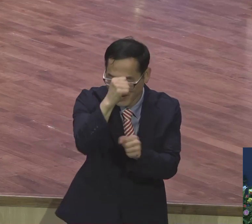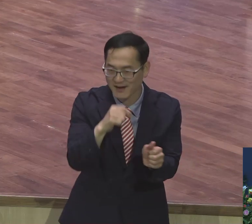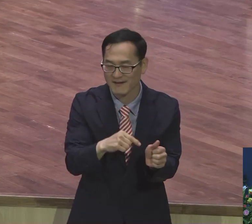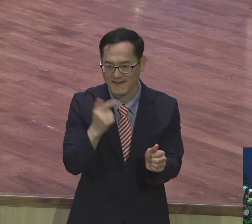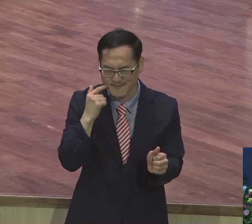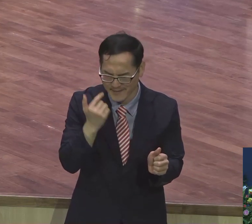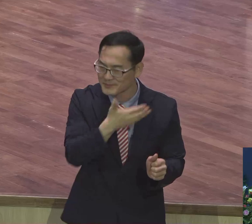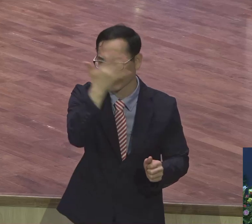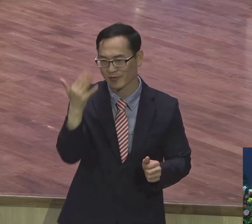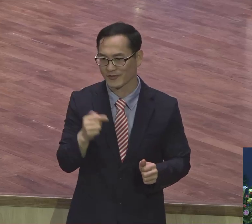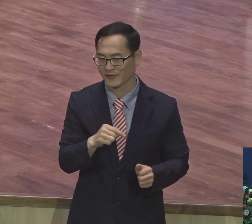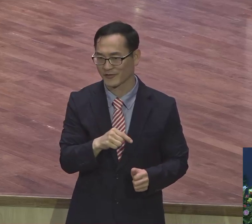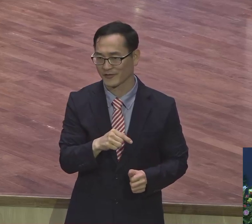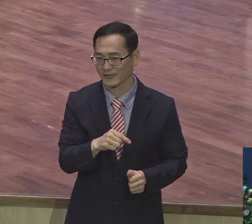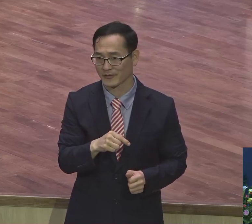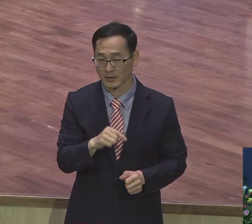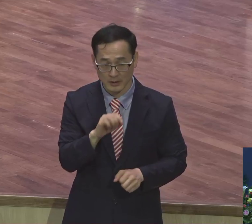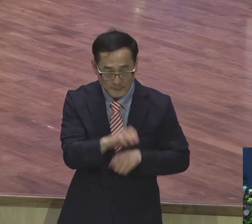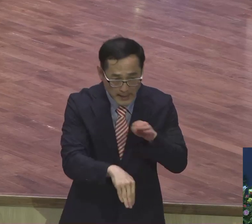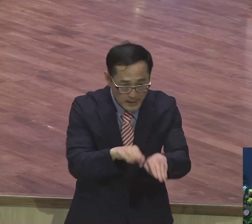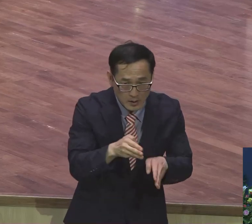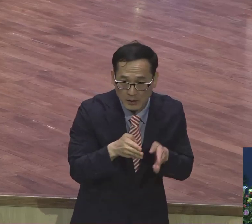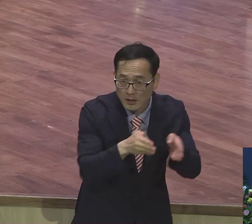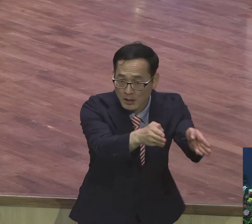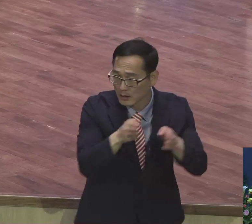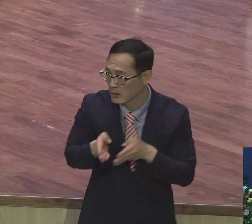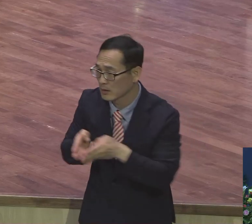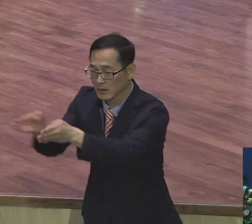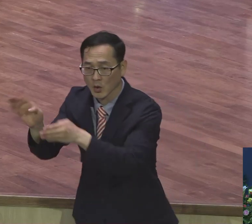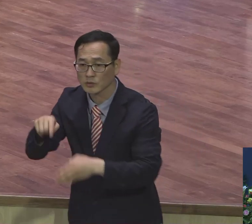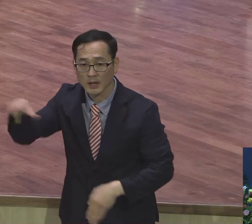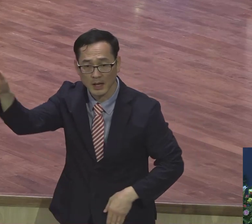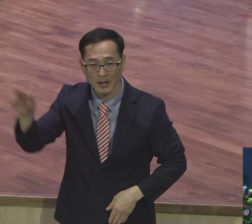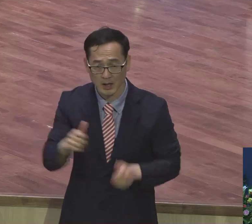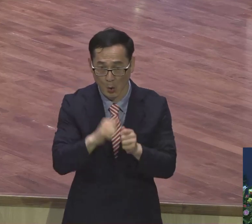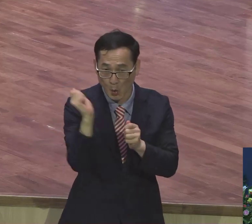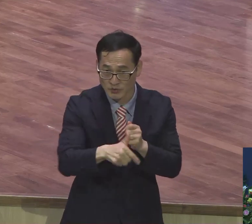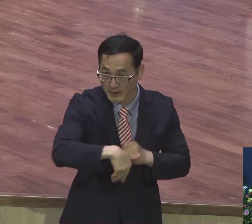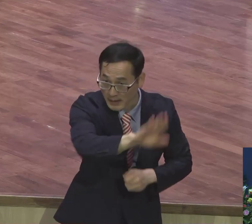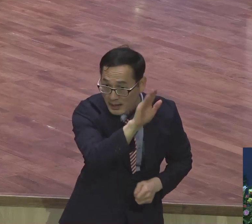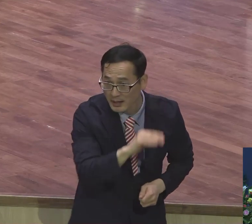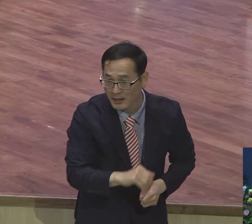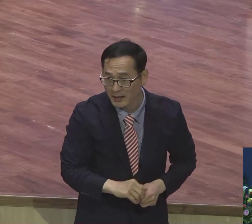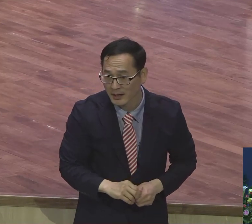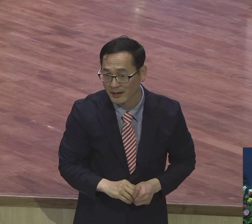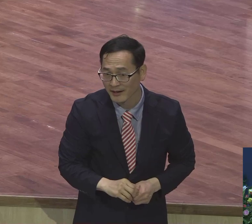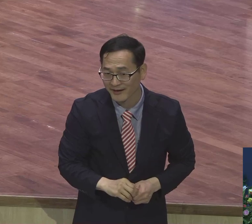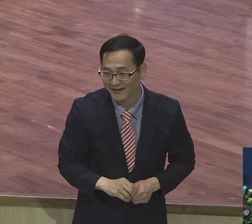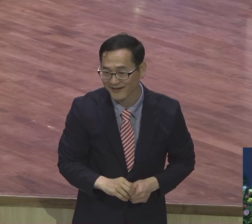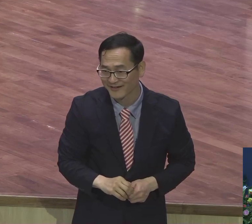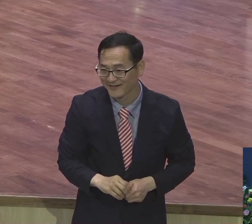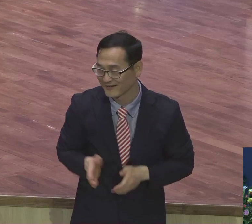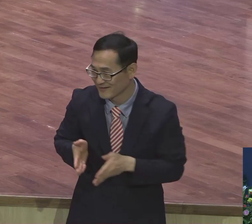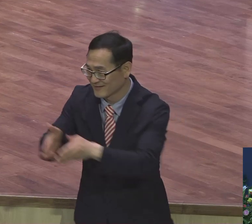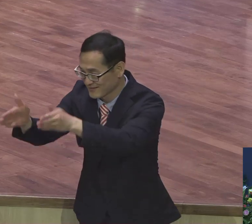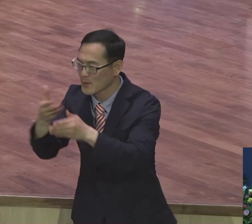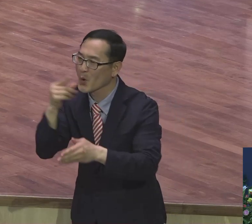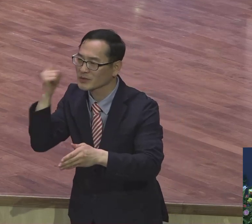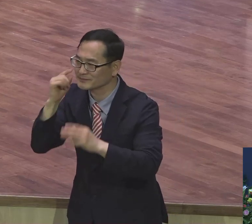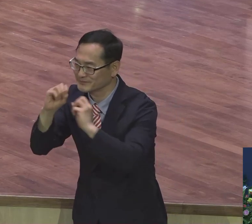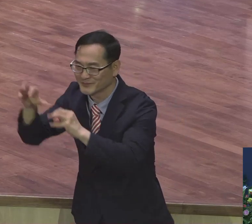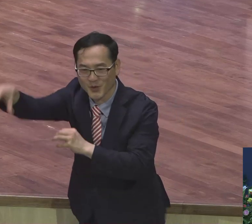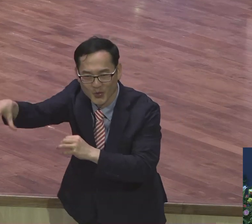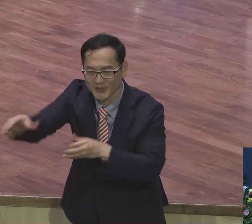여러분 발걸음 어디로 향하고 있습니까. 여러분 발걸음이요. 아름다운 발걸음 되길 바랍니다. 그리고 캠프를